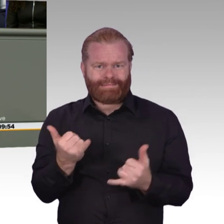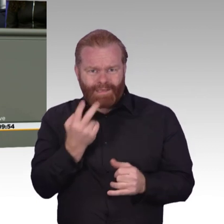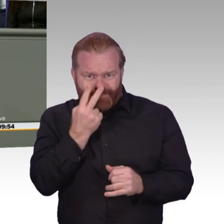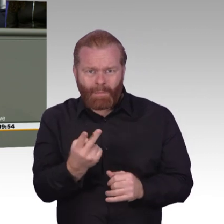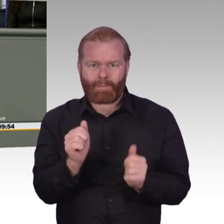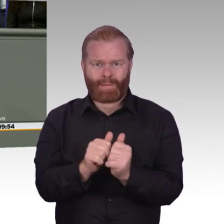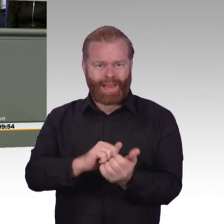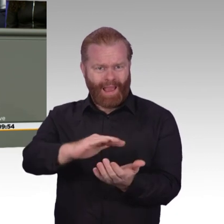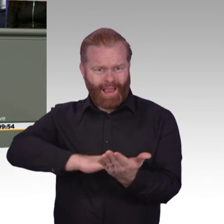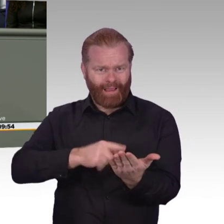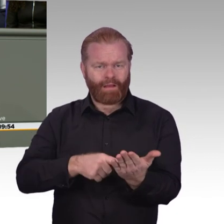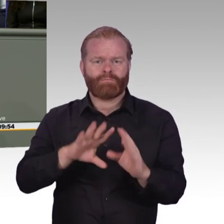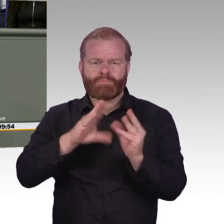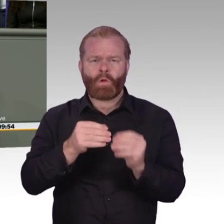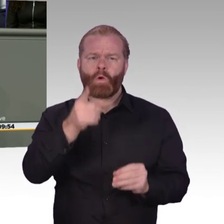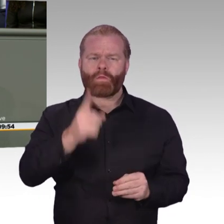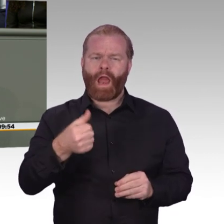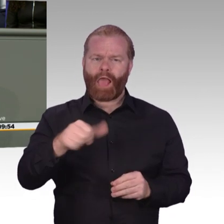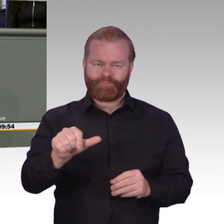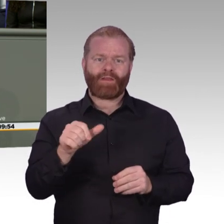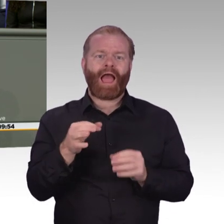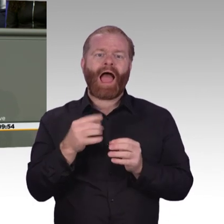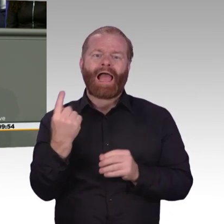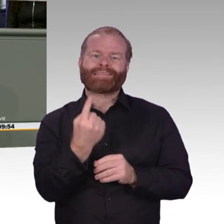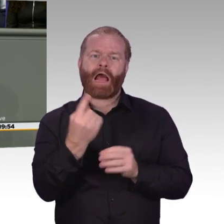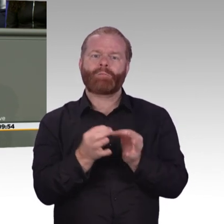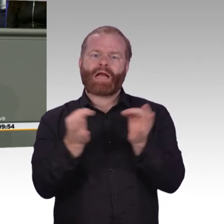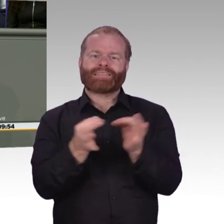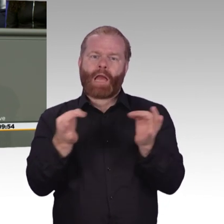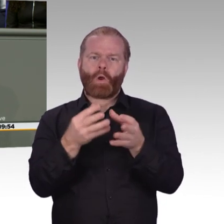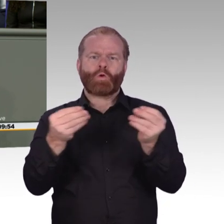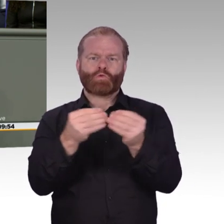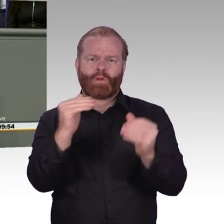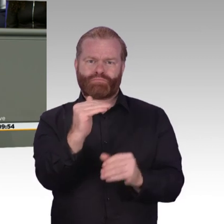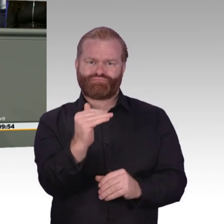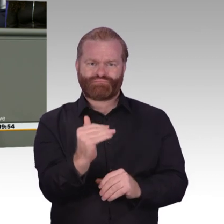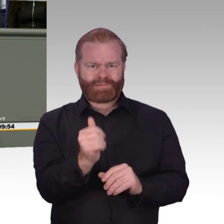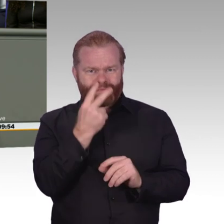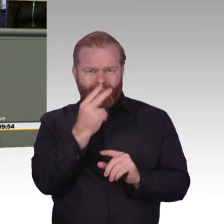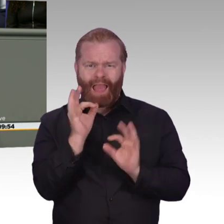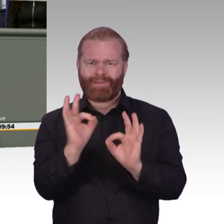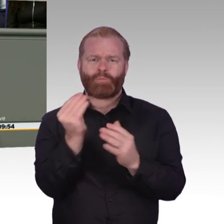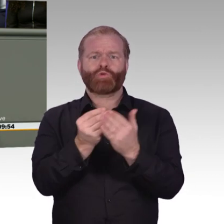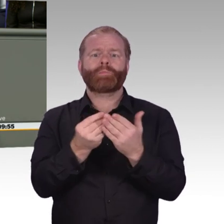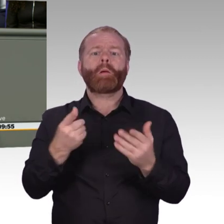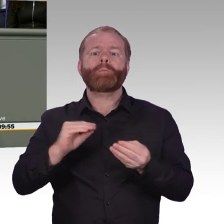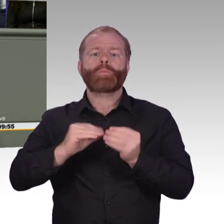Deutschland geht und Sie ihn antreiben, sondern stattdessen ein Papier schreiben und keine Folgen daraus erschließen können. Das ist tragisch.